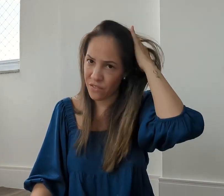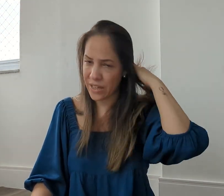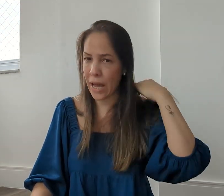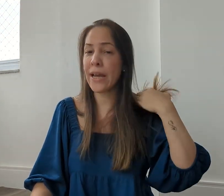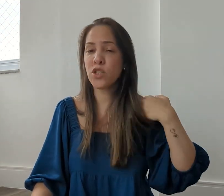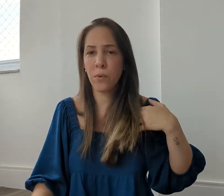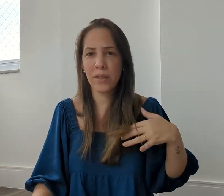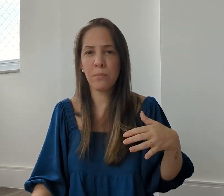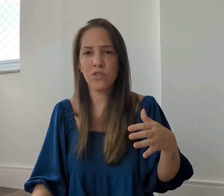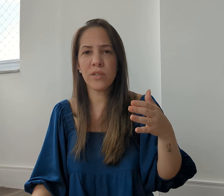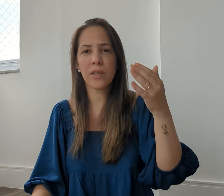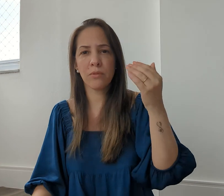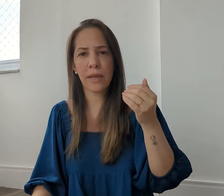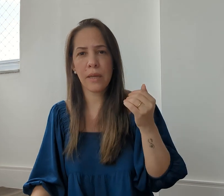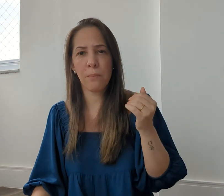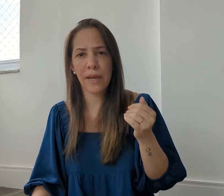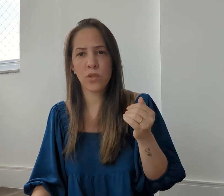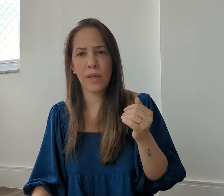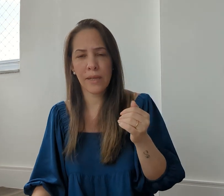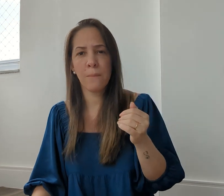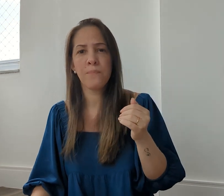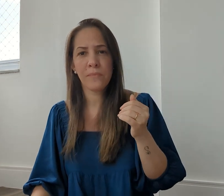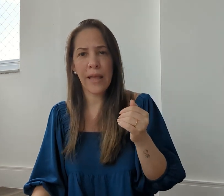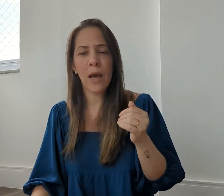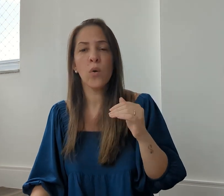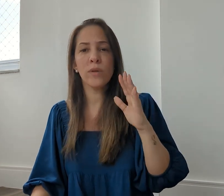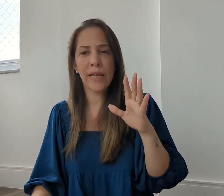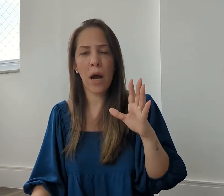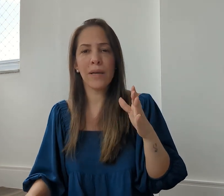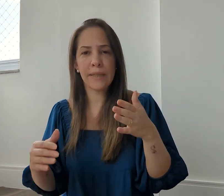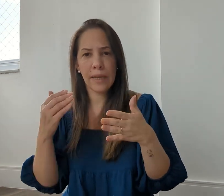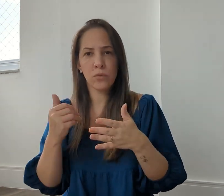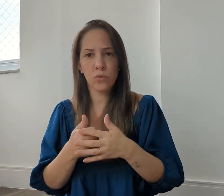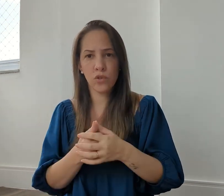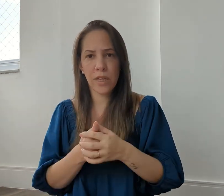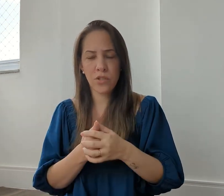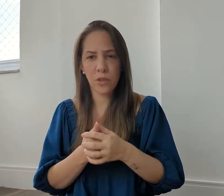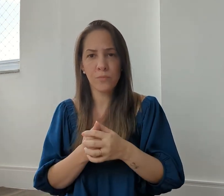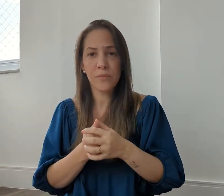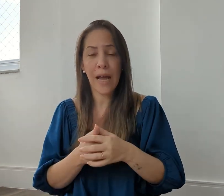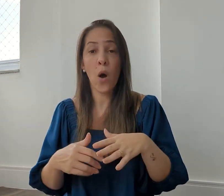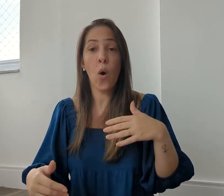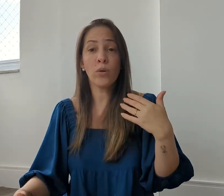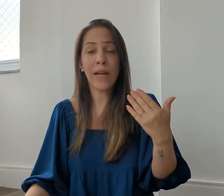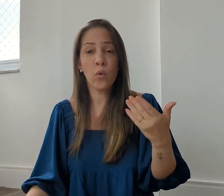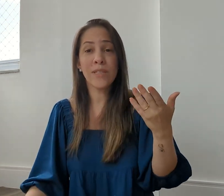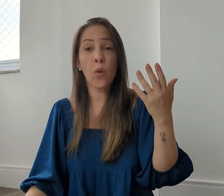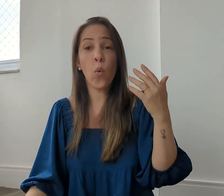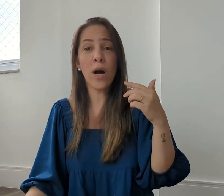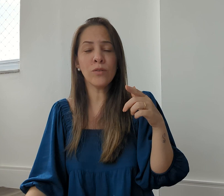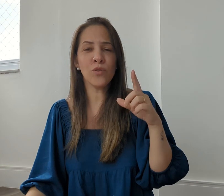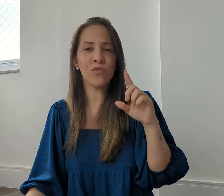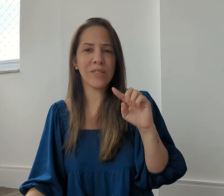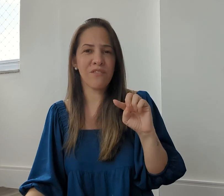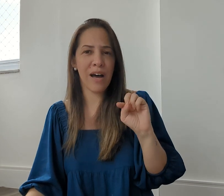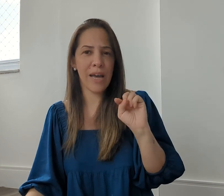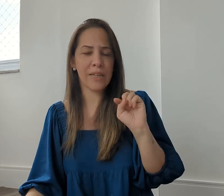vai ficar. Eles podem pedir, então tenha impresso ali, né, o ideal é que tenha tudo direitinho, tá? Outra coisa, quanto você vai,